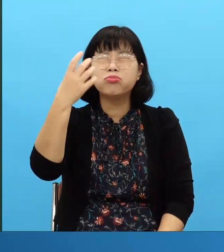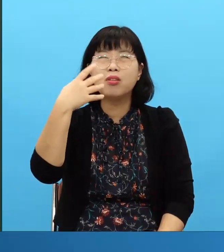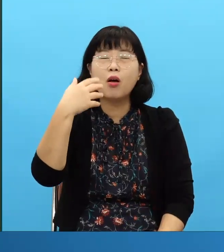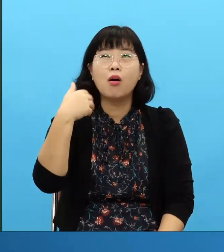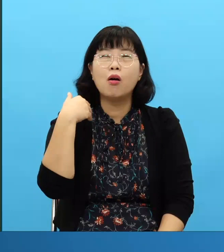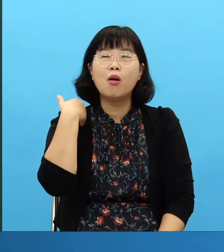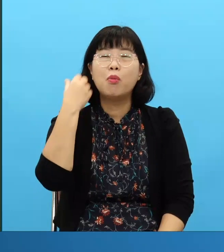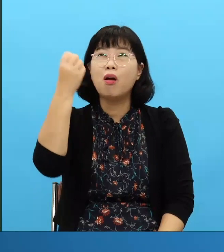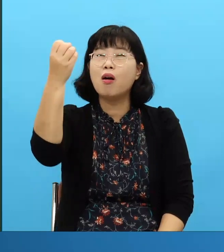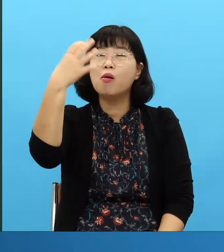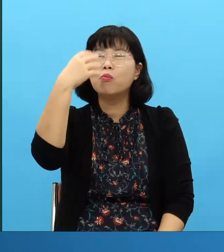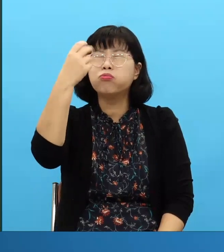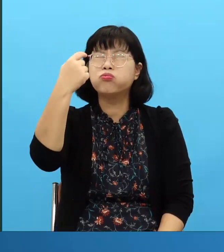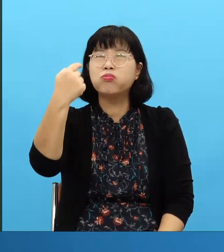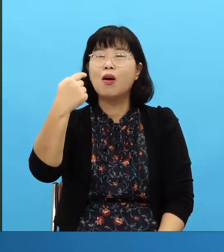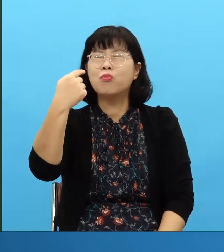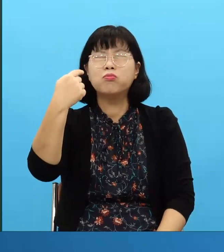ahora cuál es la razón de que debamos de hacer esto así